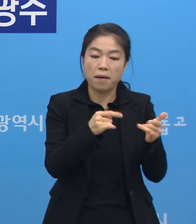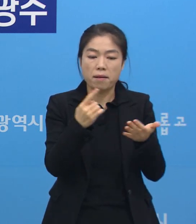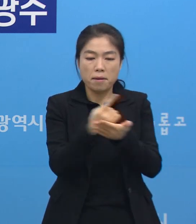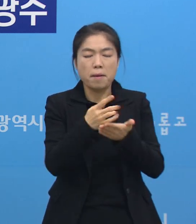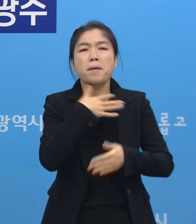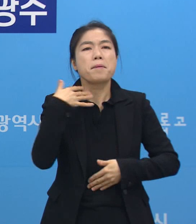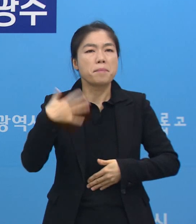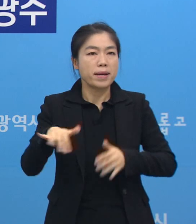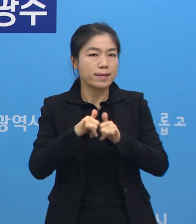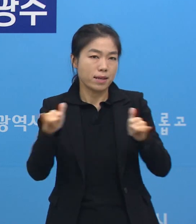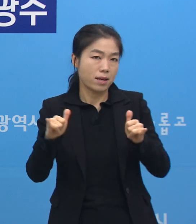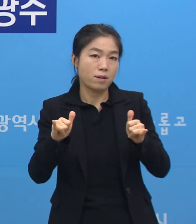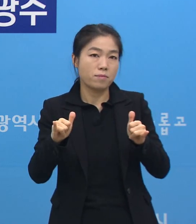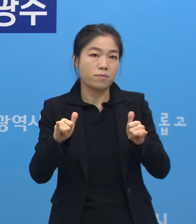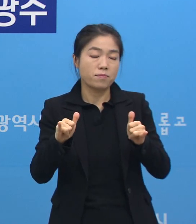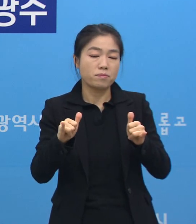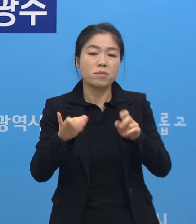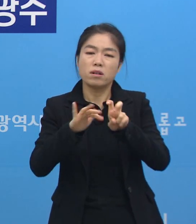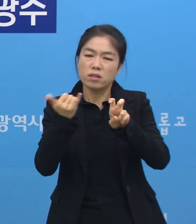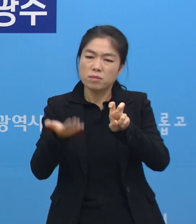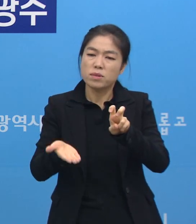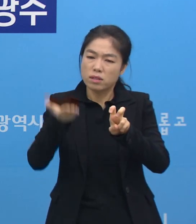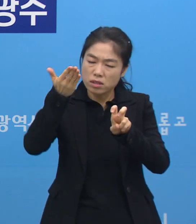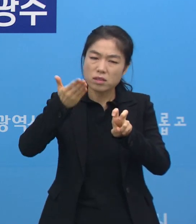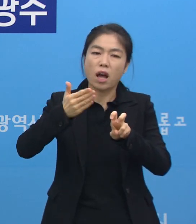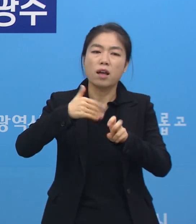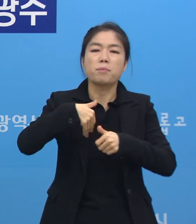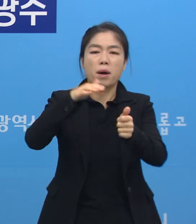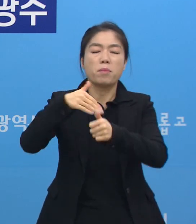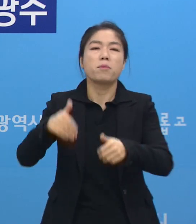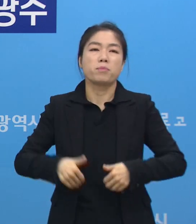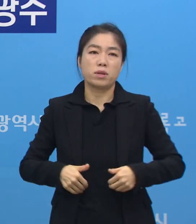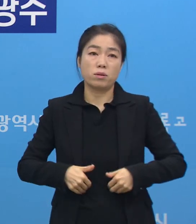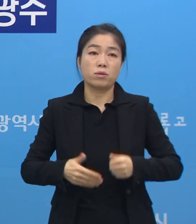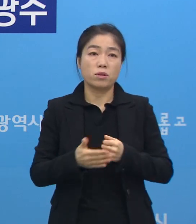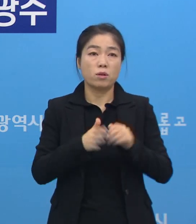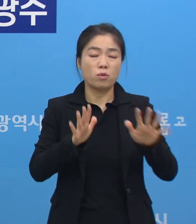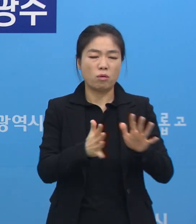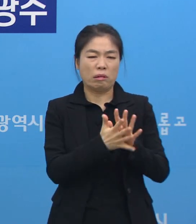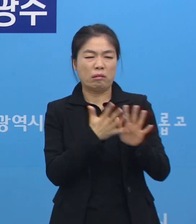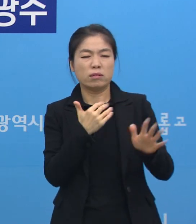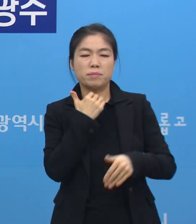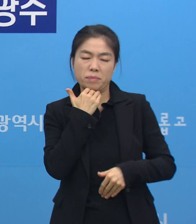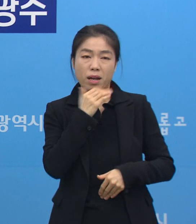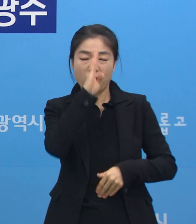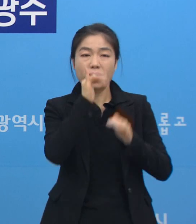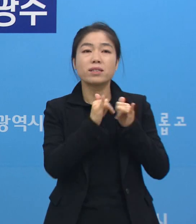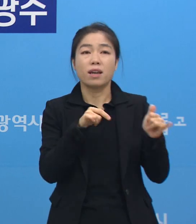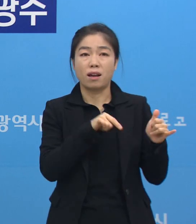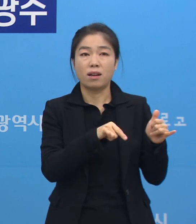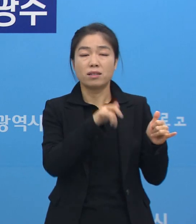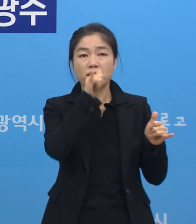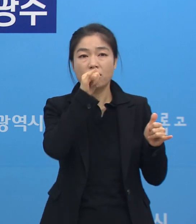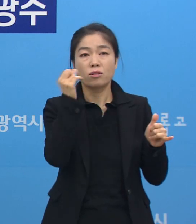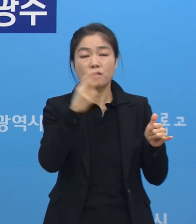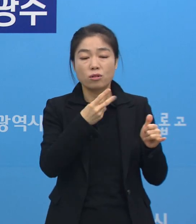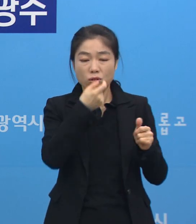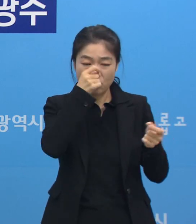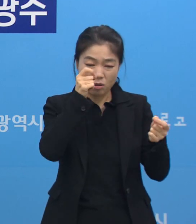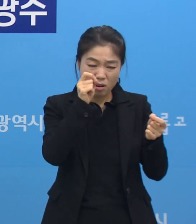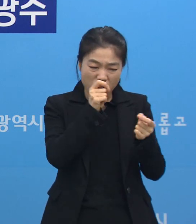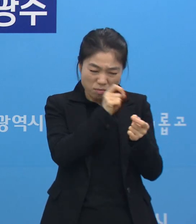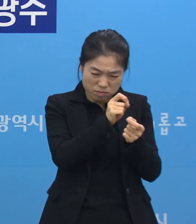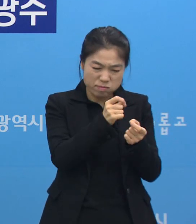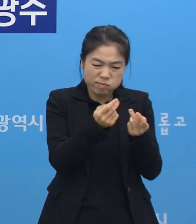20명 이상을 저희들이 또 후송을 해야 됩니다. 그래서 오늘 밀려있는 환자분하고 또 여기 밀집도